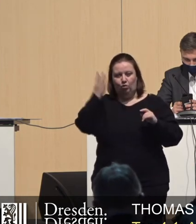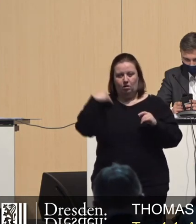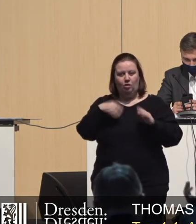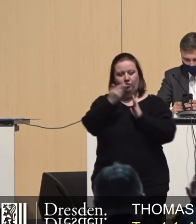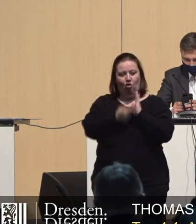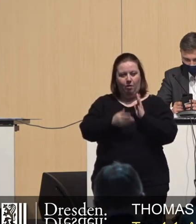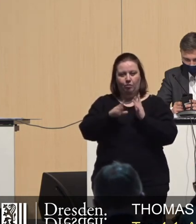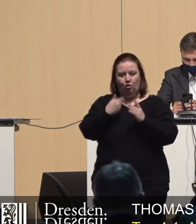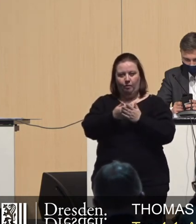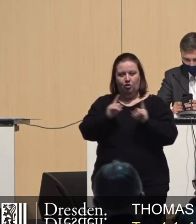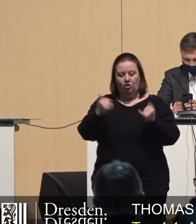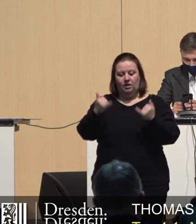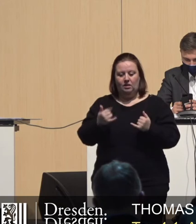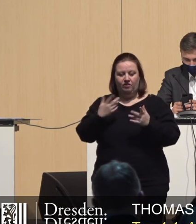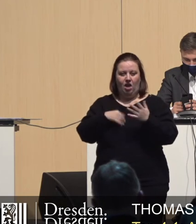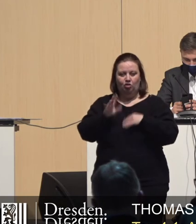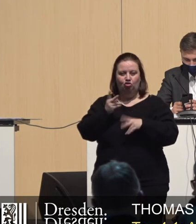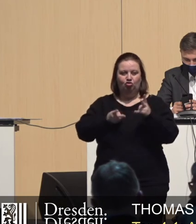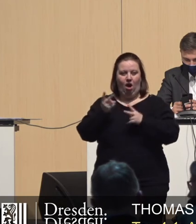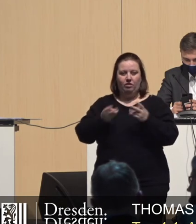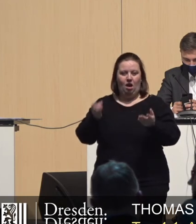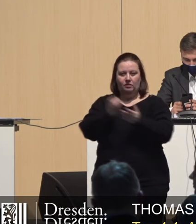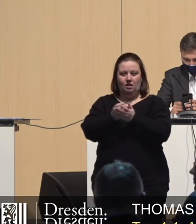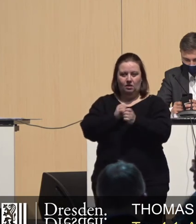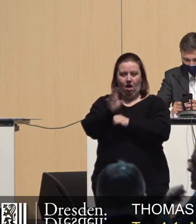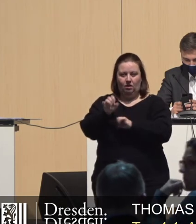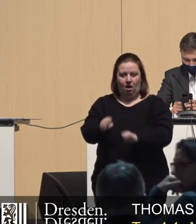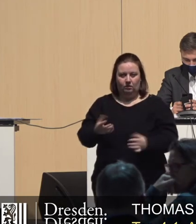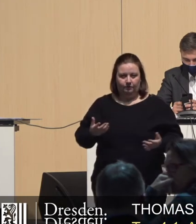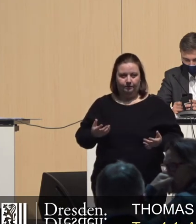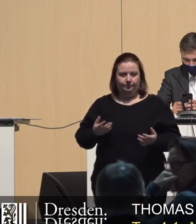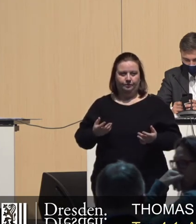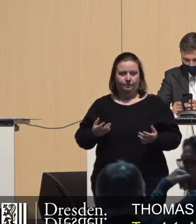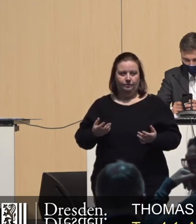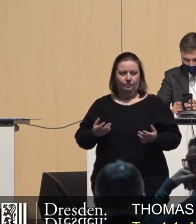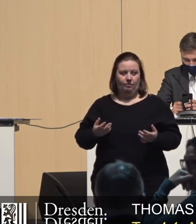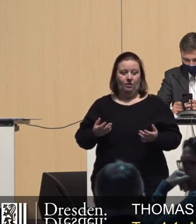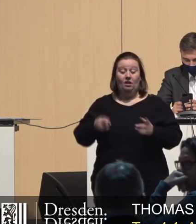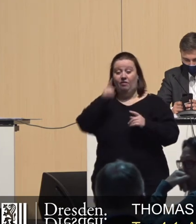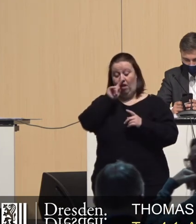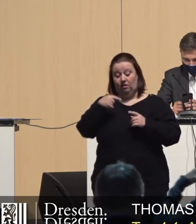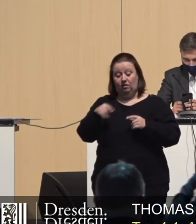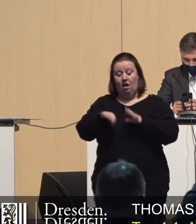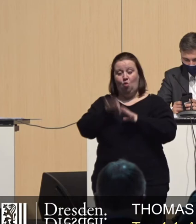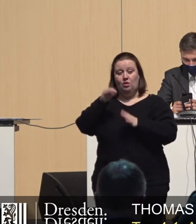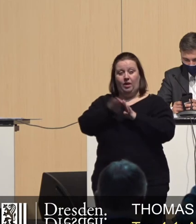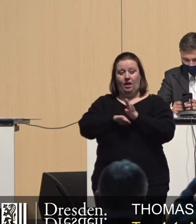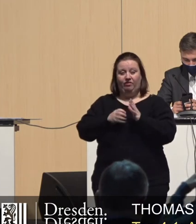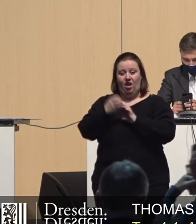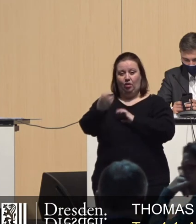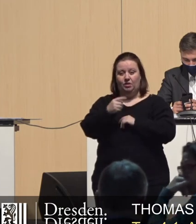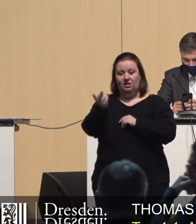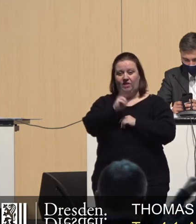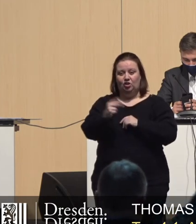Vorgaben bekommen, können hier möglicherweise Schadensersatzansprüche geltend machen. Mit der Verlängerung der Ausnahmeregelung bis 2022